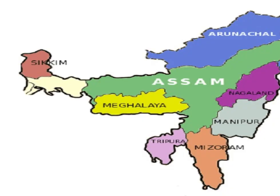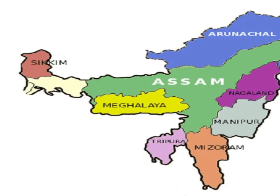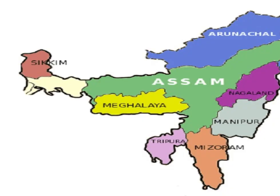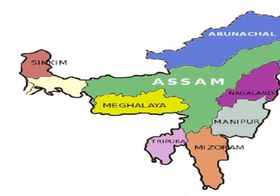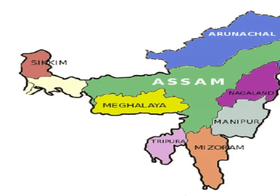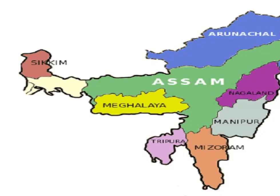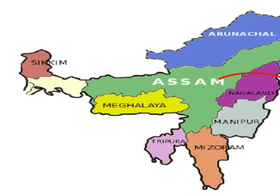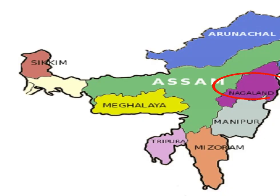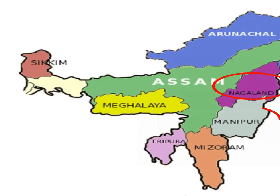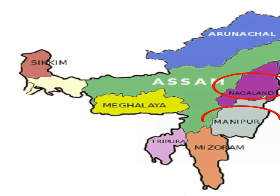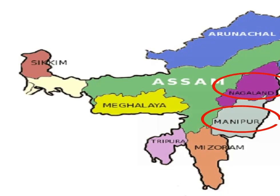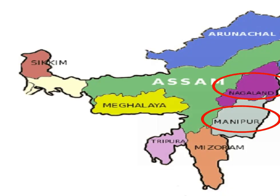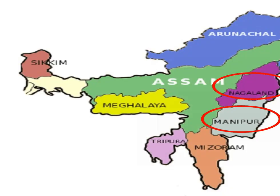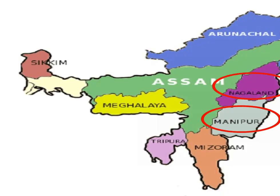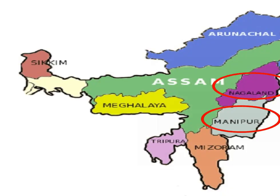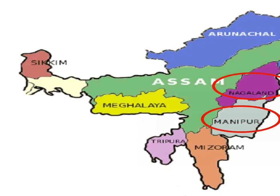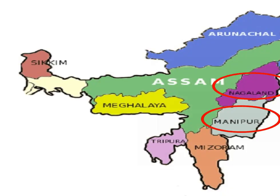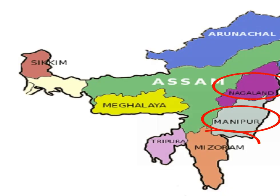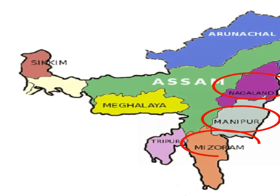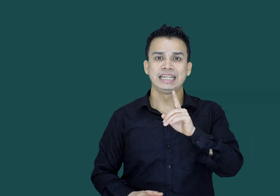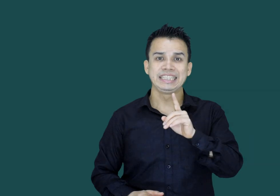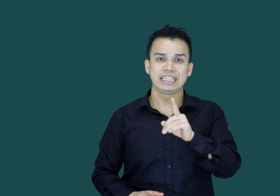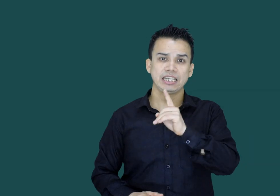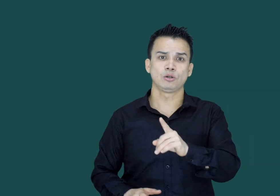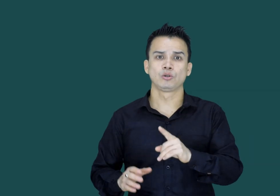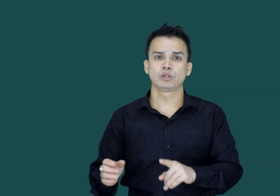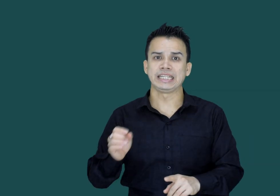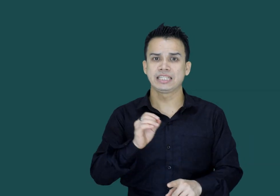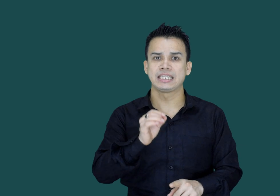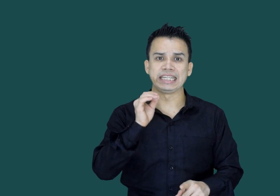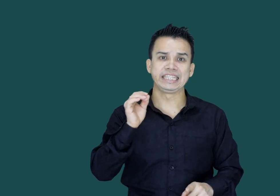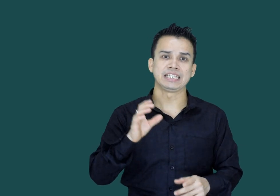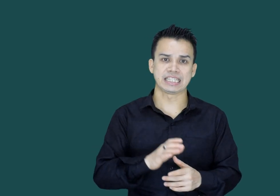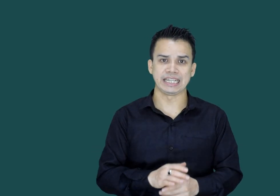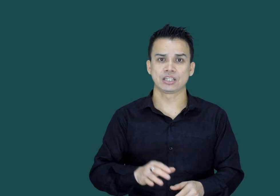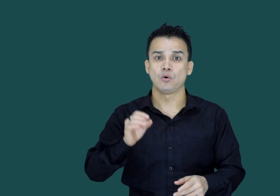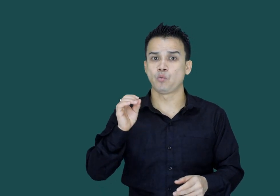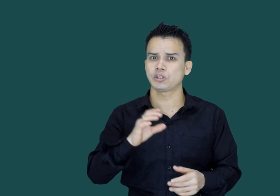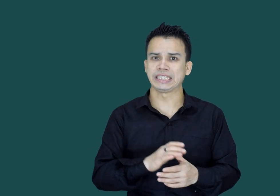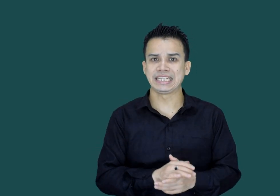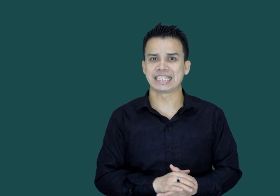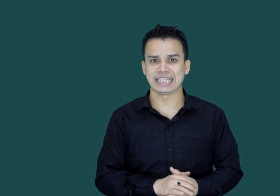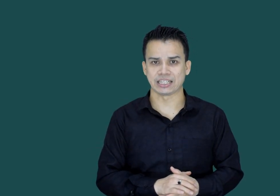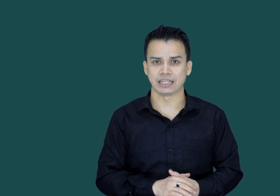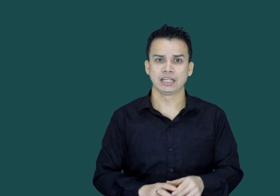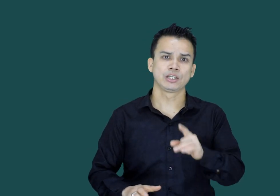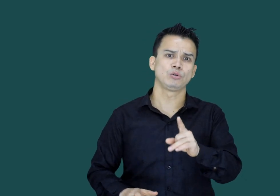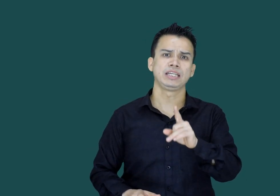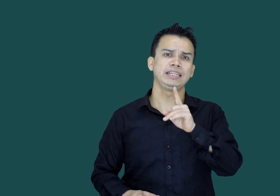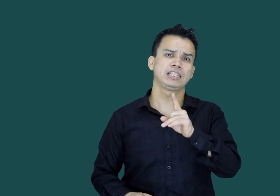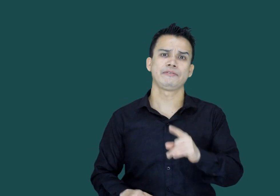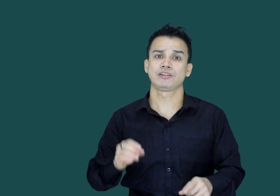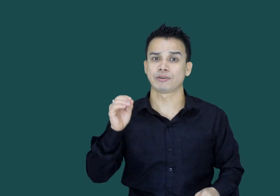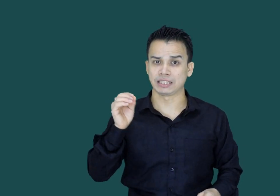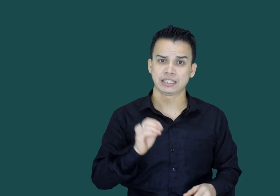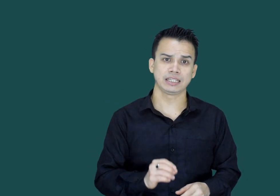نگلینڈ منیپور اور مزورام یہ تین اور نورٹسٹ انڈین سٹیٹس ورسٹ ہیڈ سٹیٹس ہیں کیونکہ یہ صرف ٹرانزیٹ نہیں